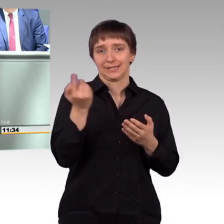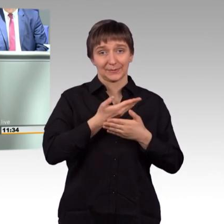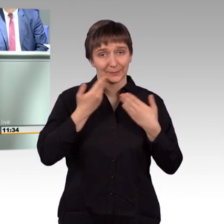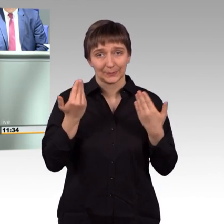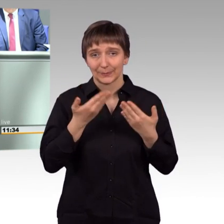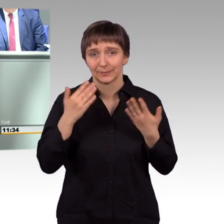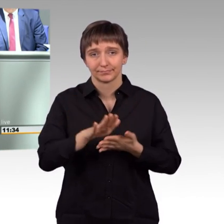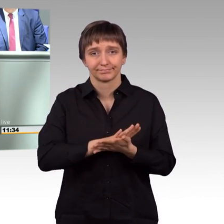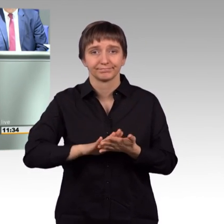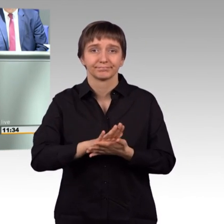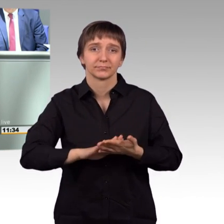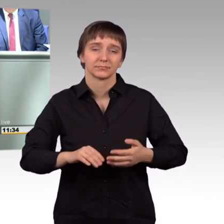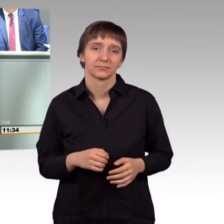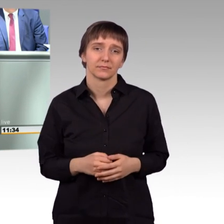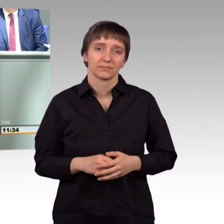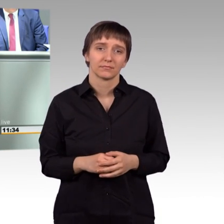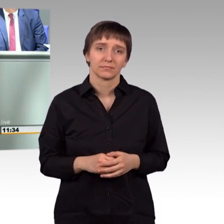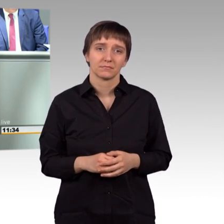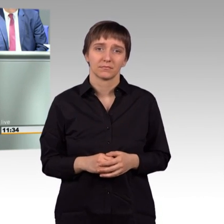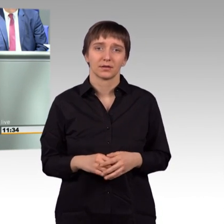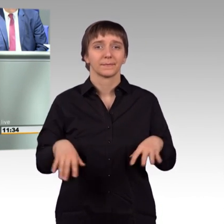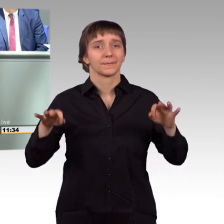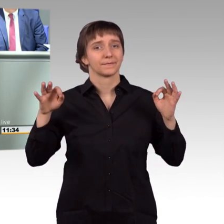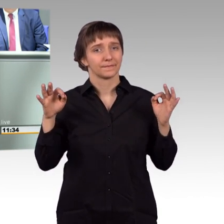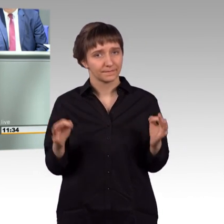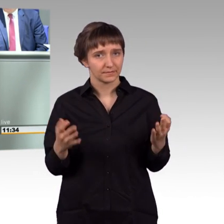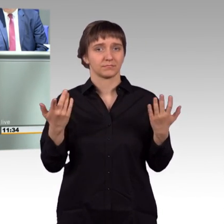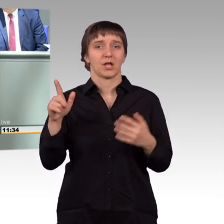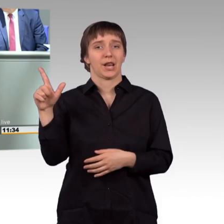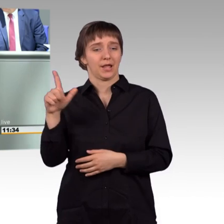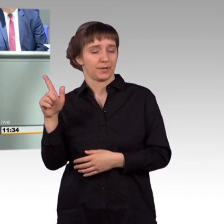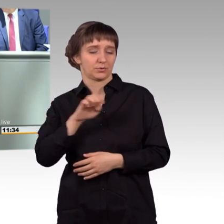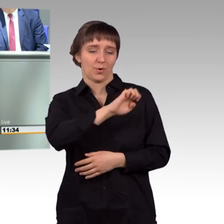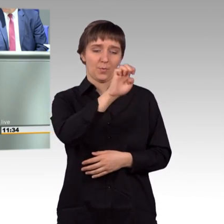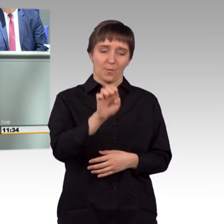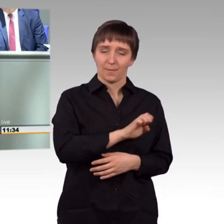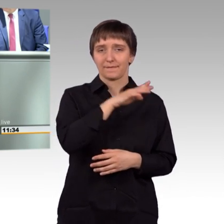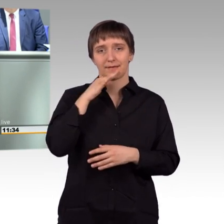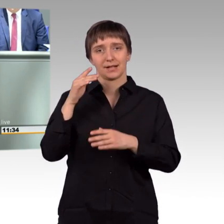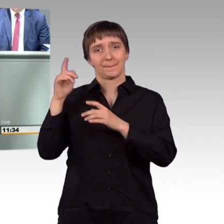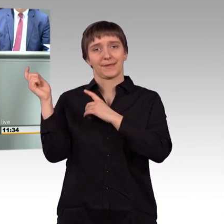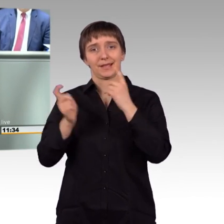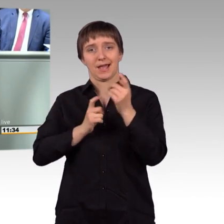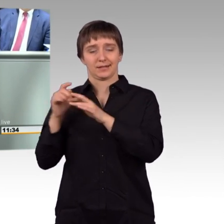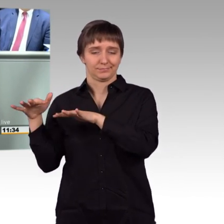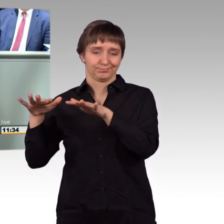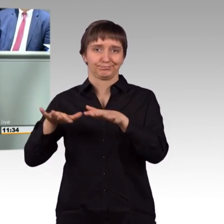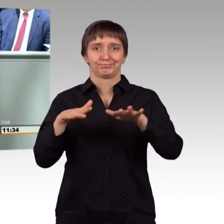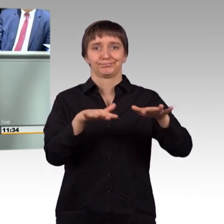durchqueren zigtausende von Migranten Libyen auf dem Weg nach Europa, ausgesetzt lokalen Milizen und kriminellen